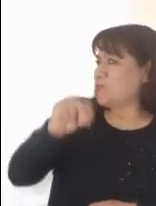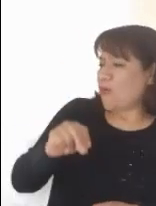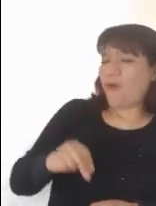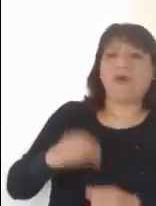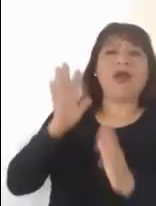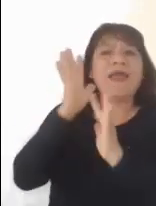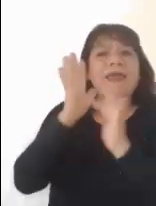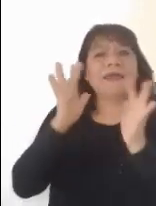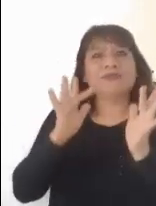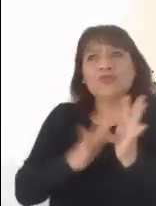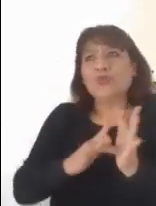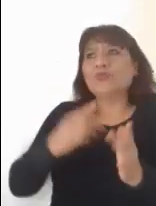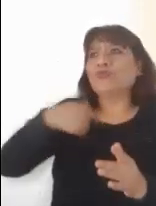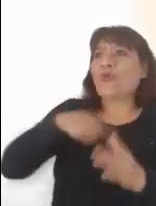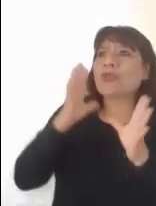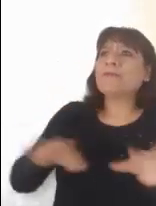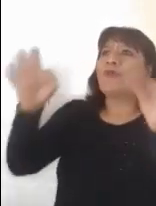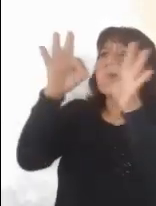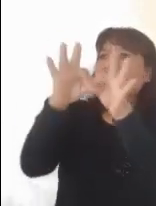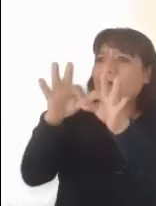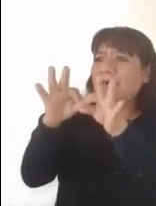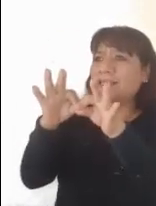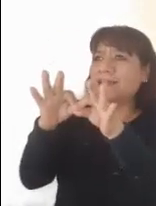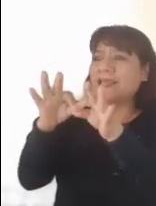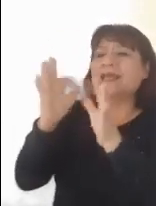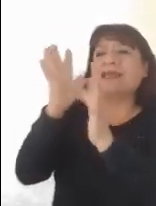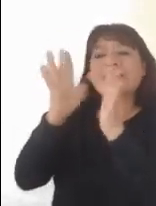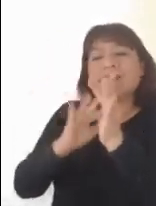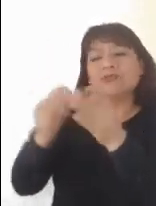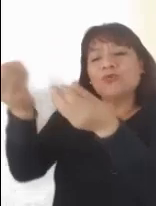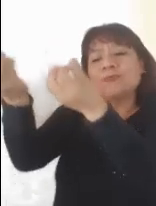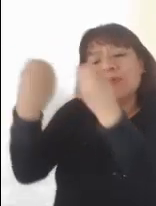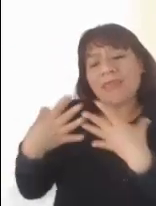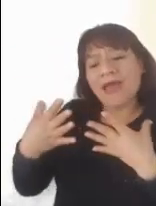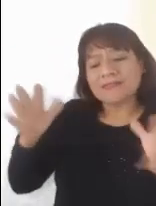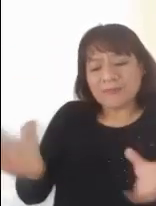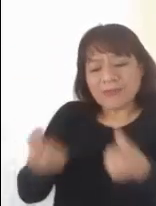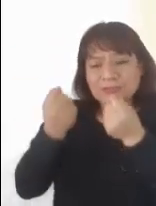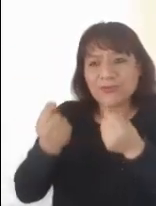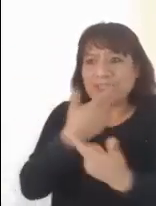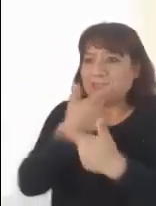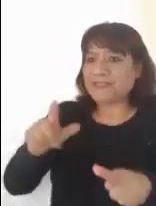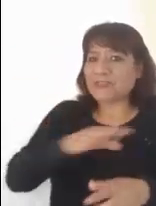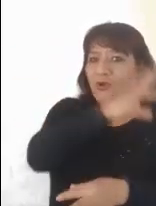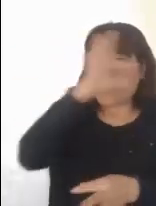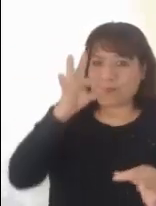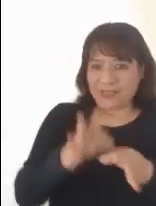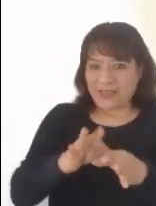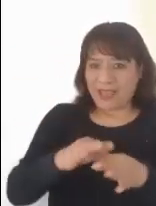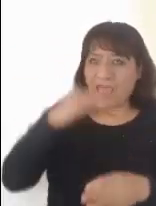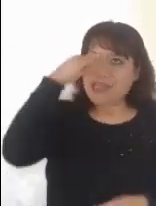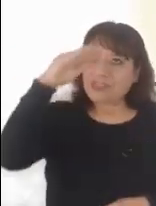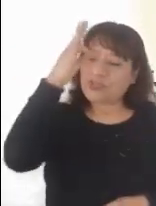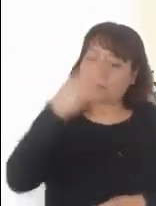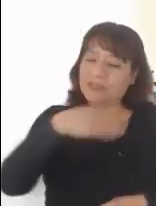irredento. Soy persona a la que viene a ofrecer salvación y liberación integral. El